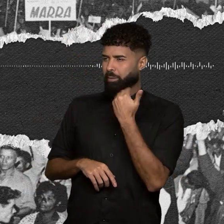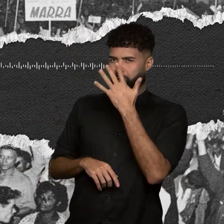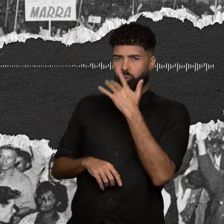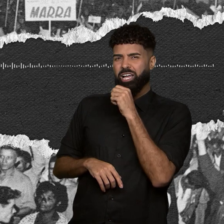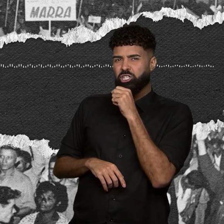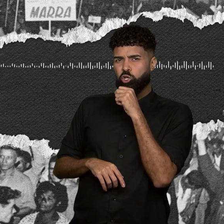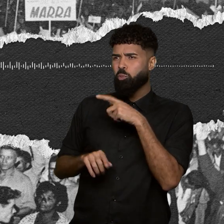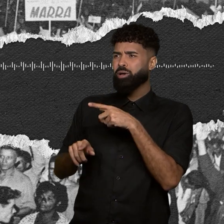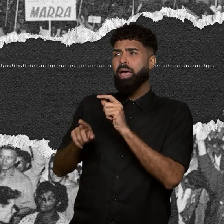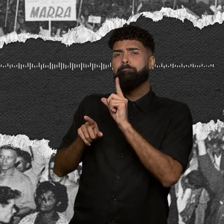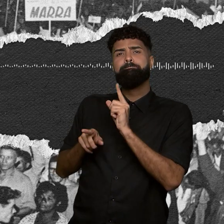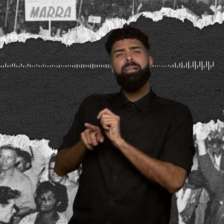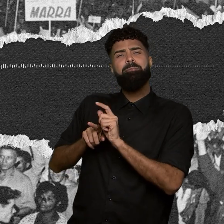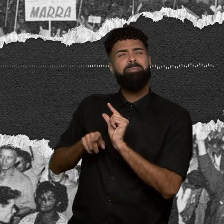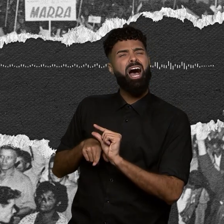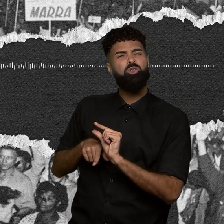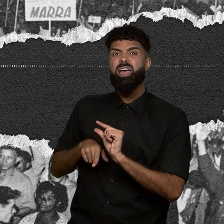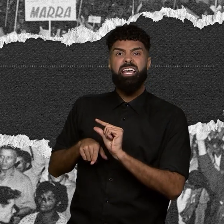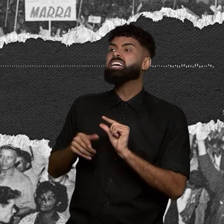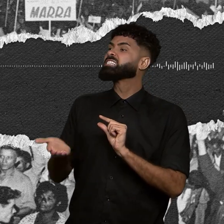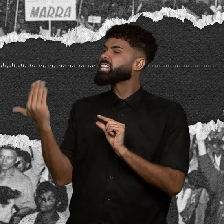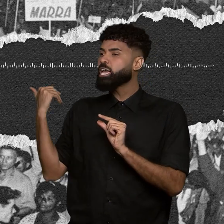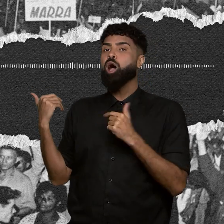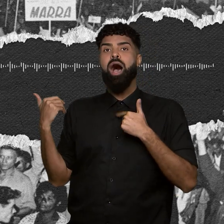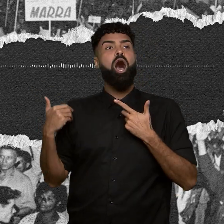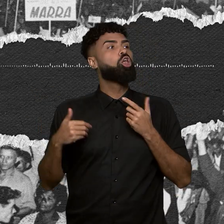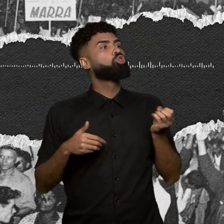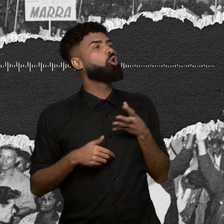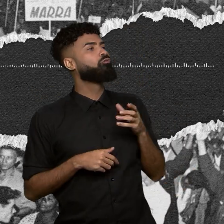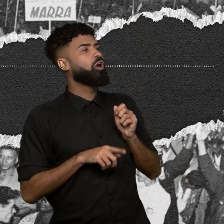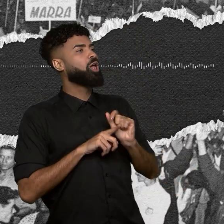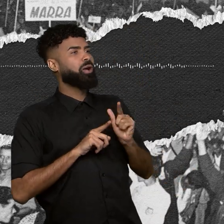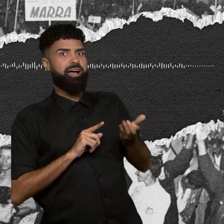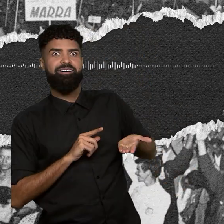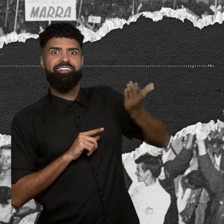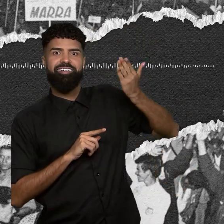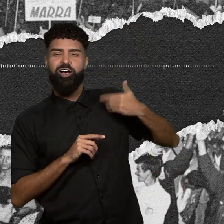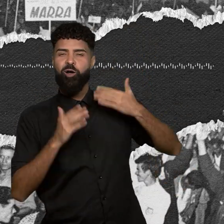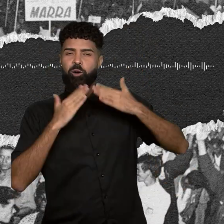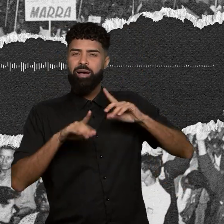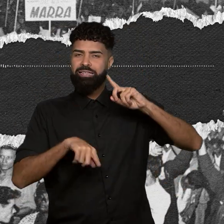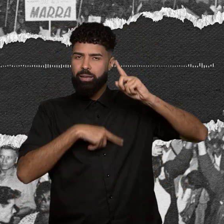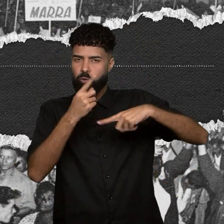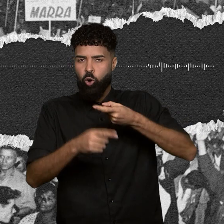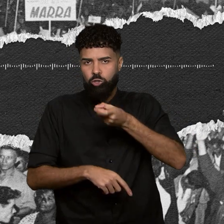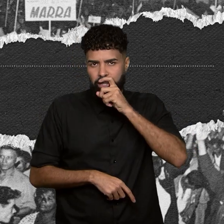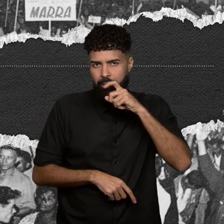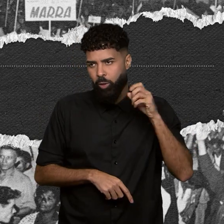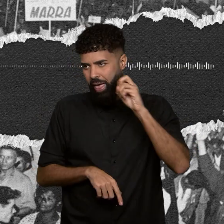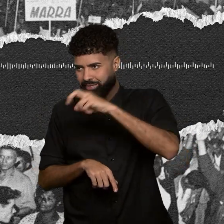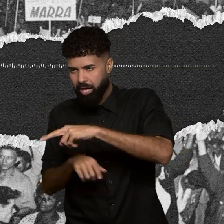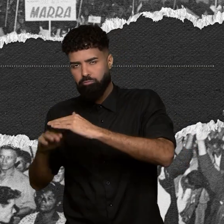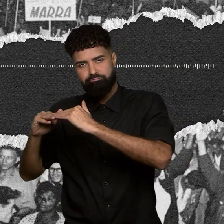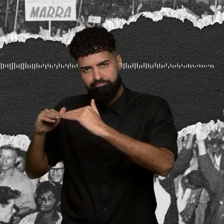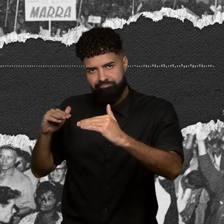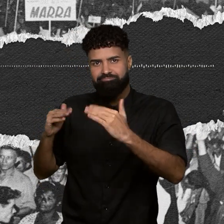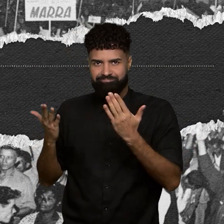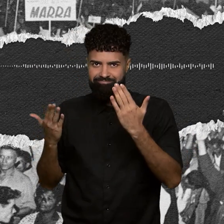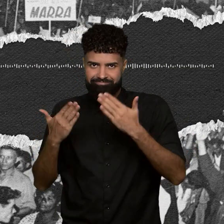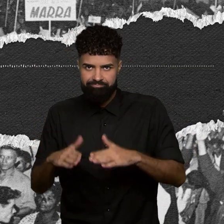colocar o novo aluguel nas alturas e compensar o congelamento que viria depois que o imóvel fosse ocupado. Daí, Jango vem com a lei